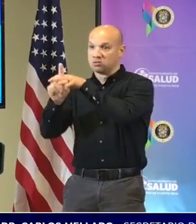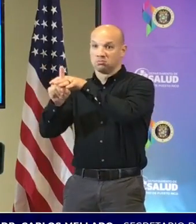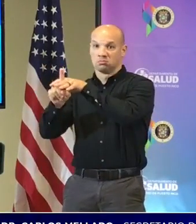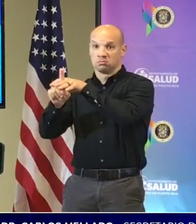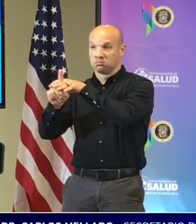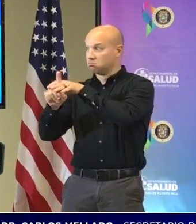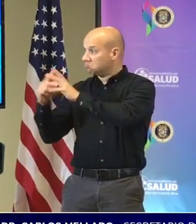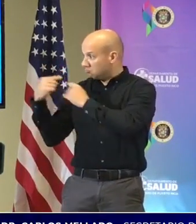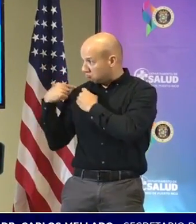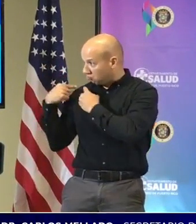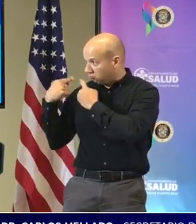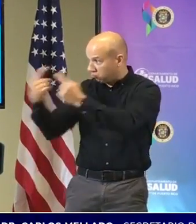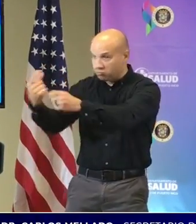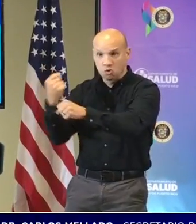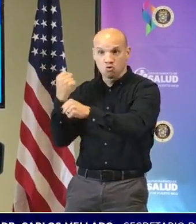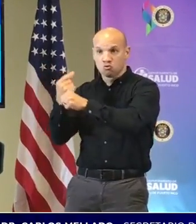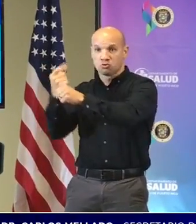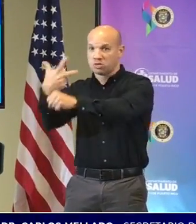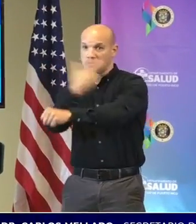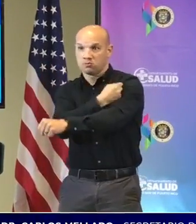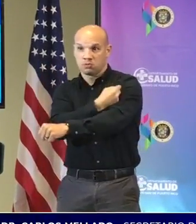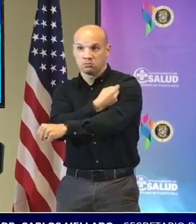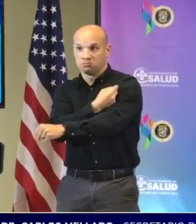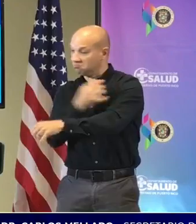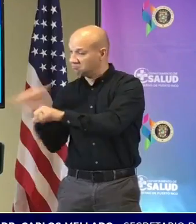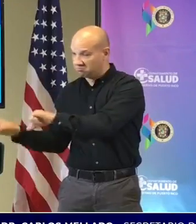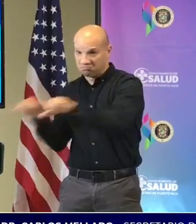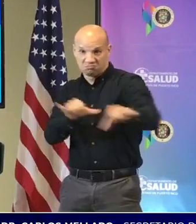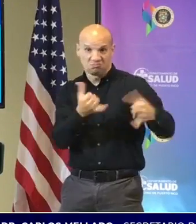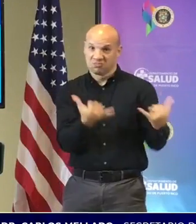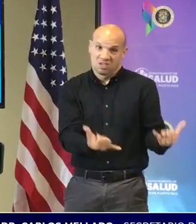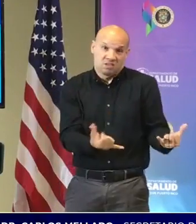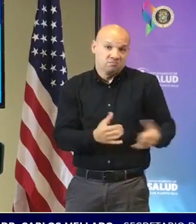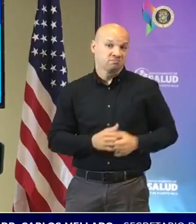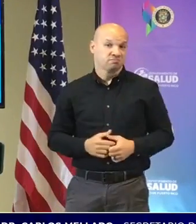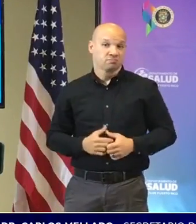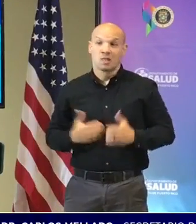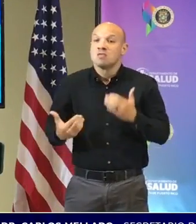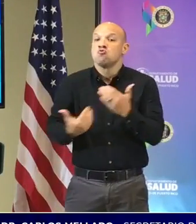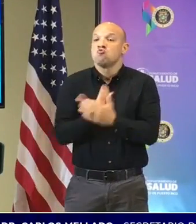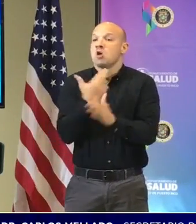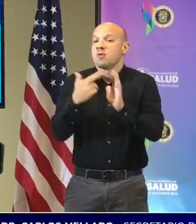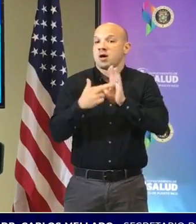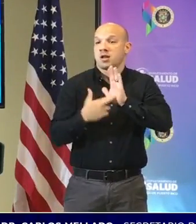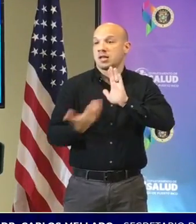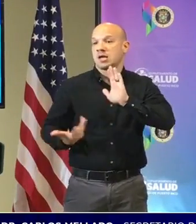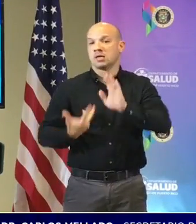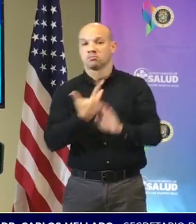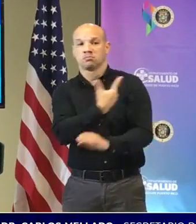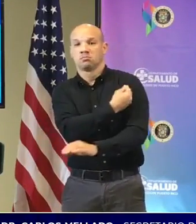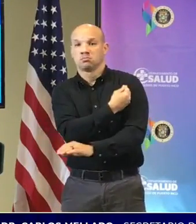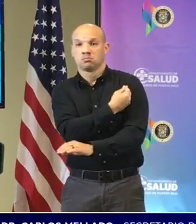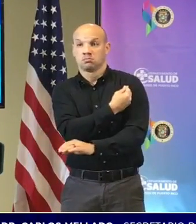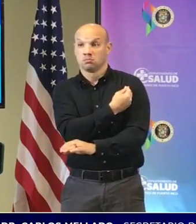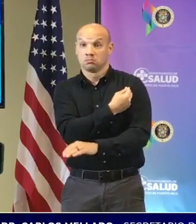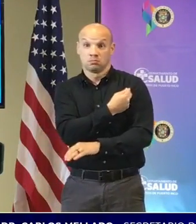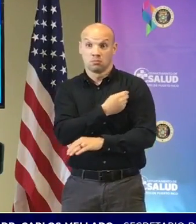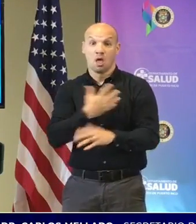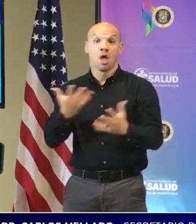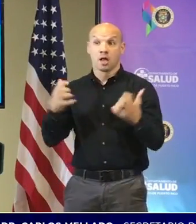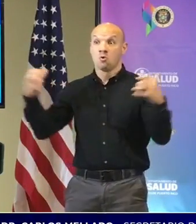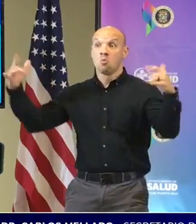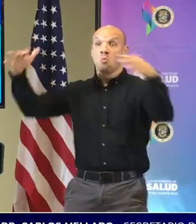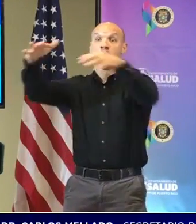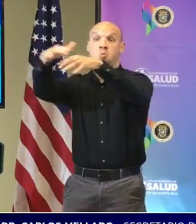por lo tanto ¿qué es la nueva norma ahora? la tercera dosis ¿queremos ir a un evento masivo? vamos con la tercera dosis